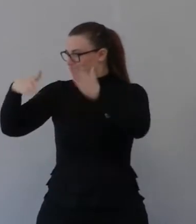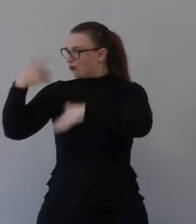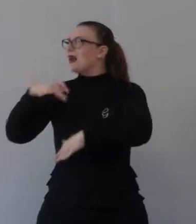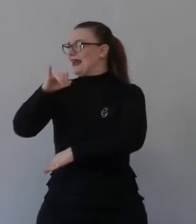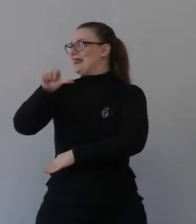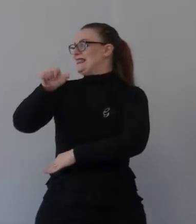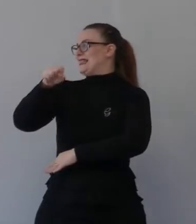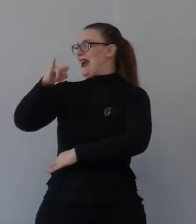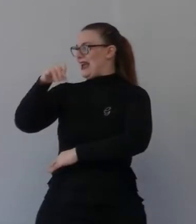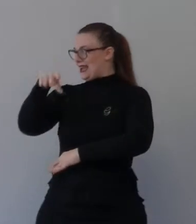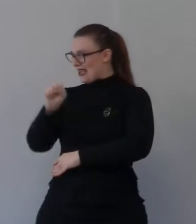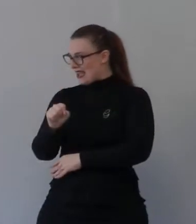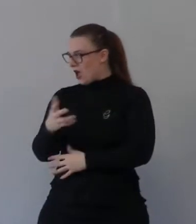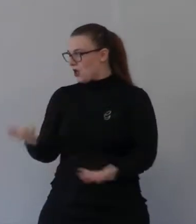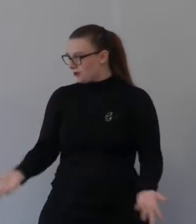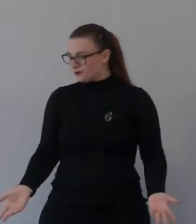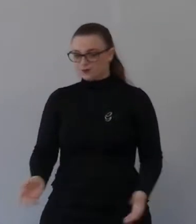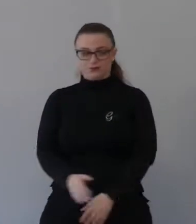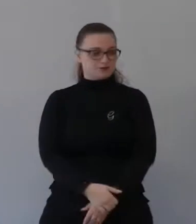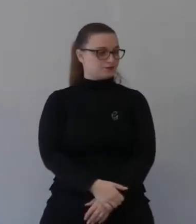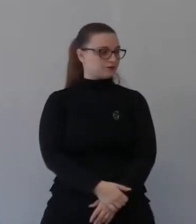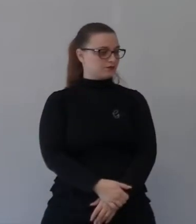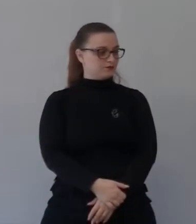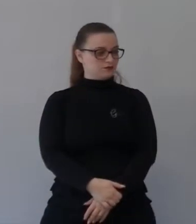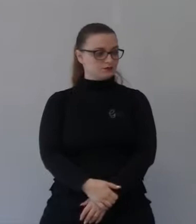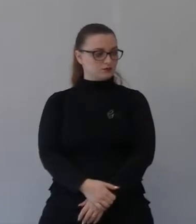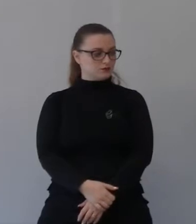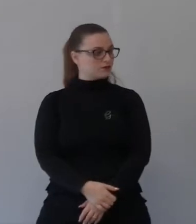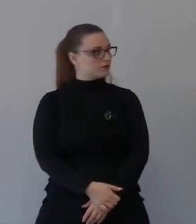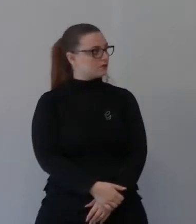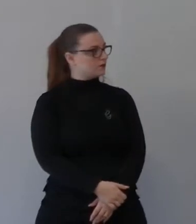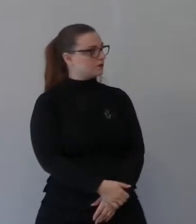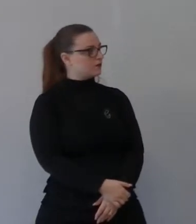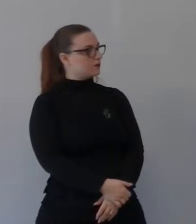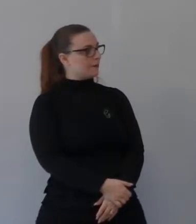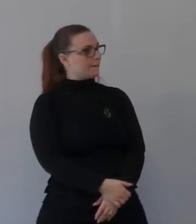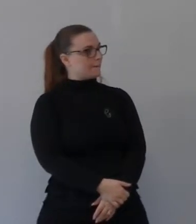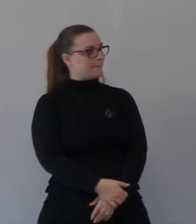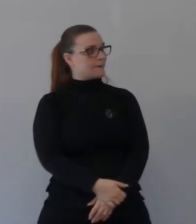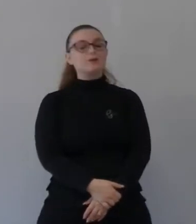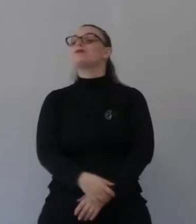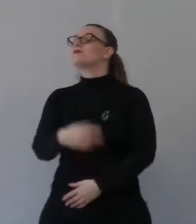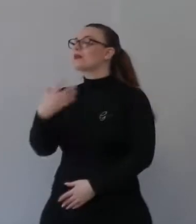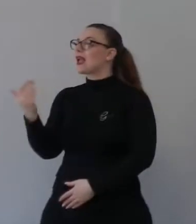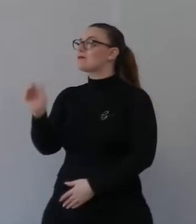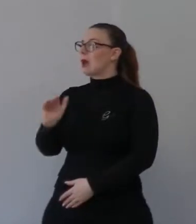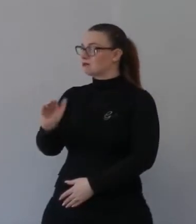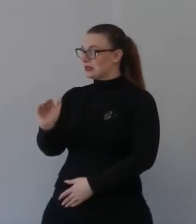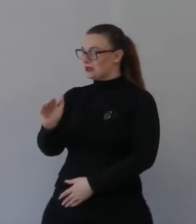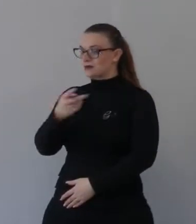terreno di Gesù perché la prima volta dice «Ebbene, quello di cui Isaia parlava sono io».